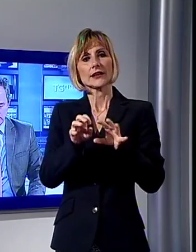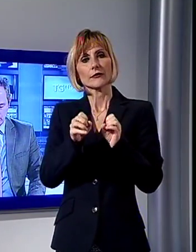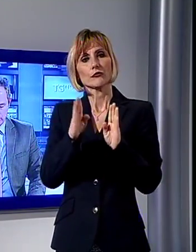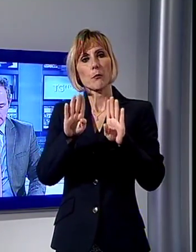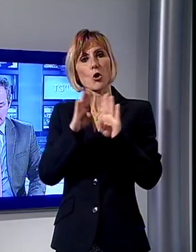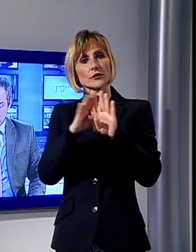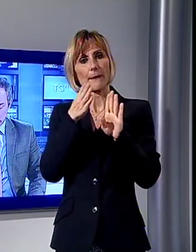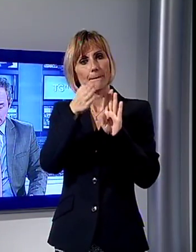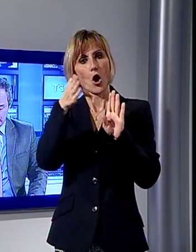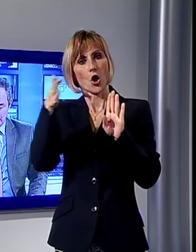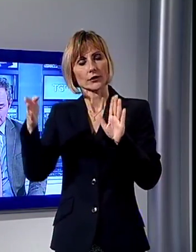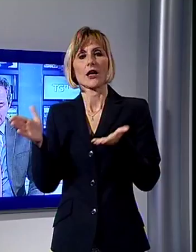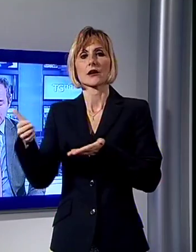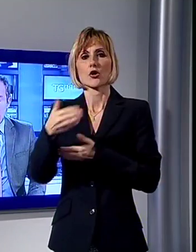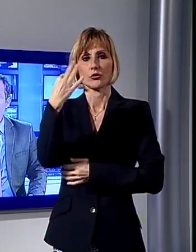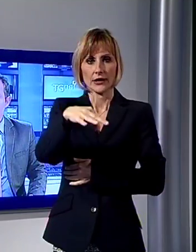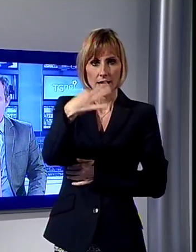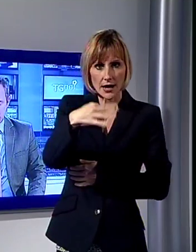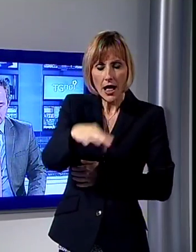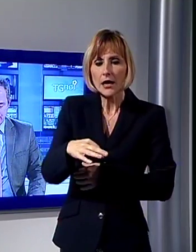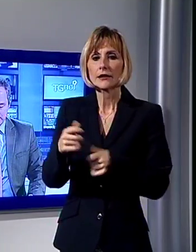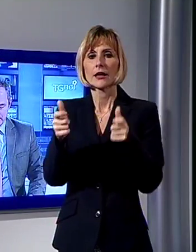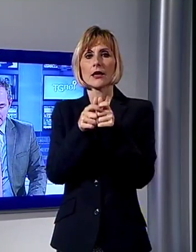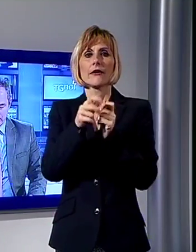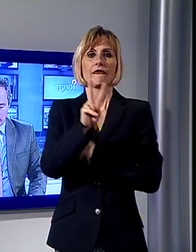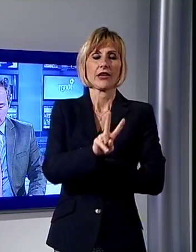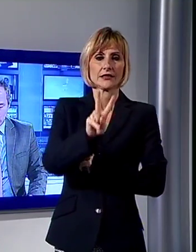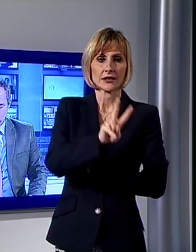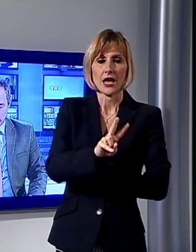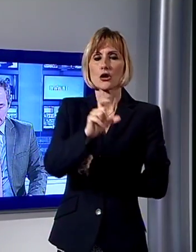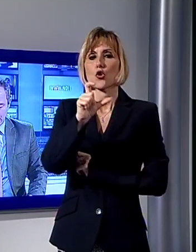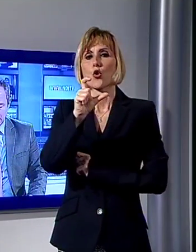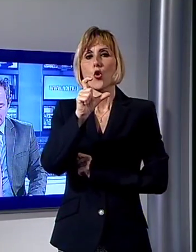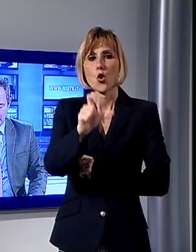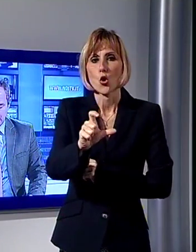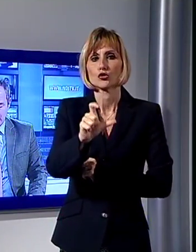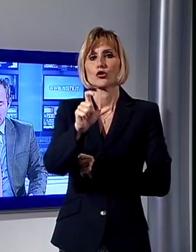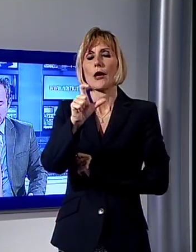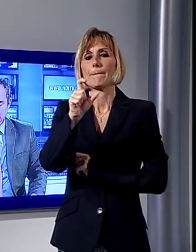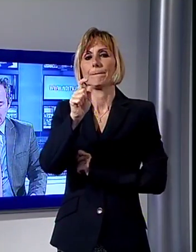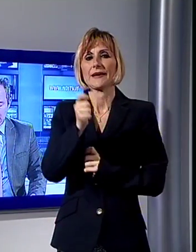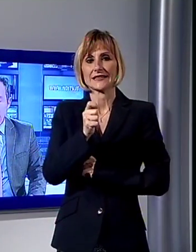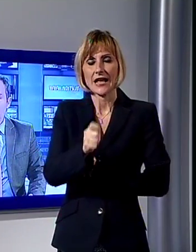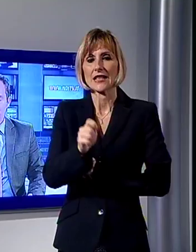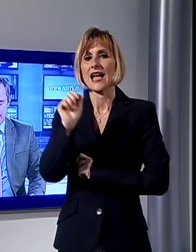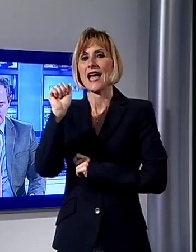con la raccolta della carta nei paesi di Vetriano, Colognora di Pescaglia, Anzana e Villa